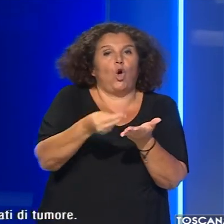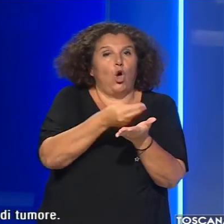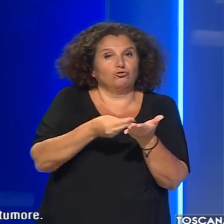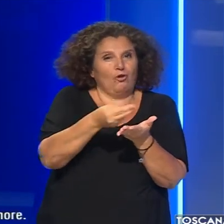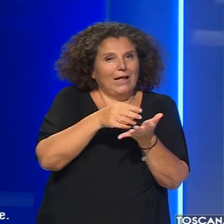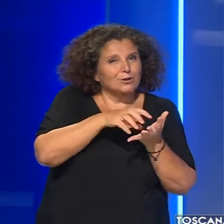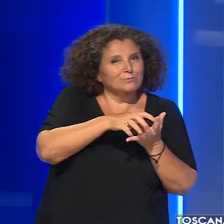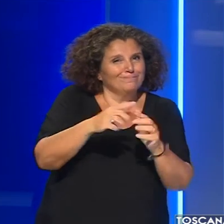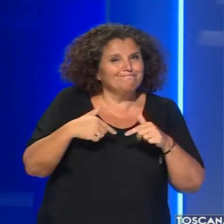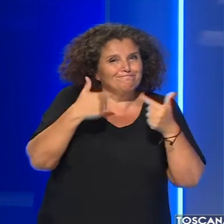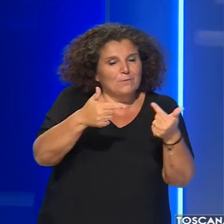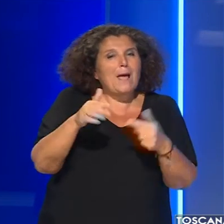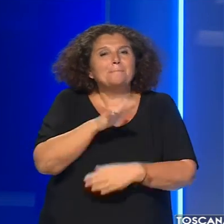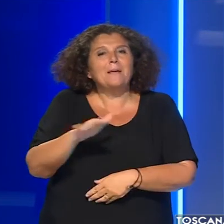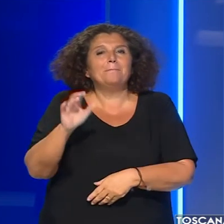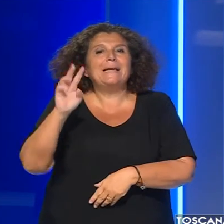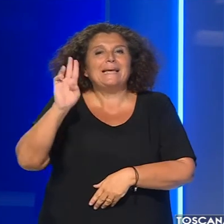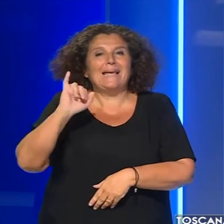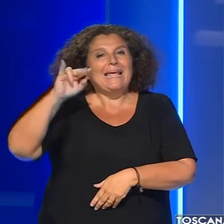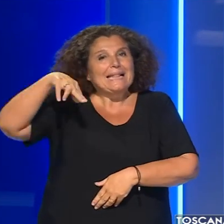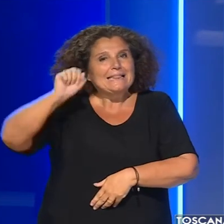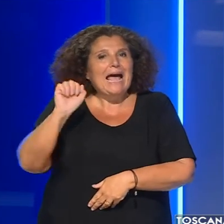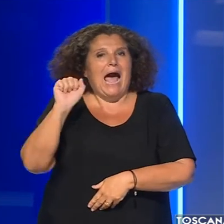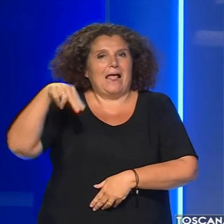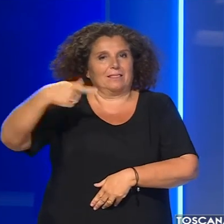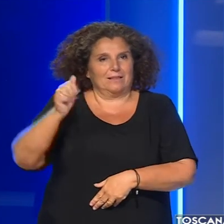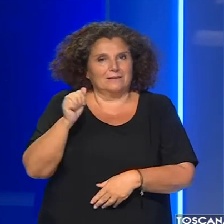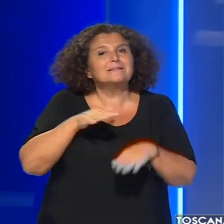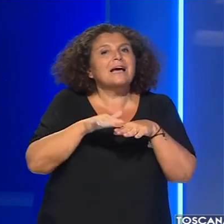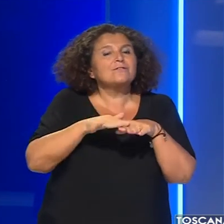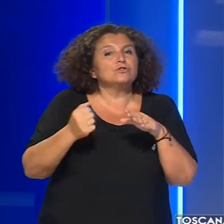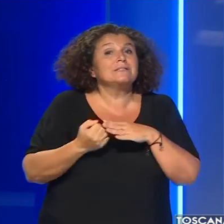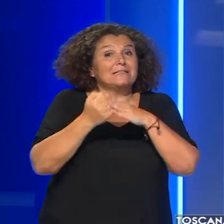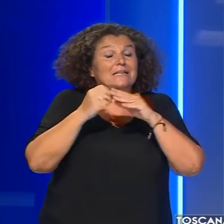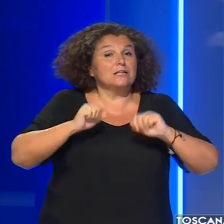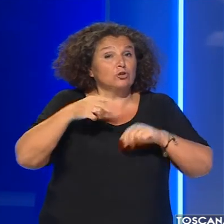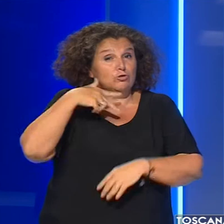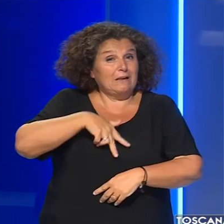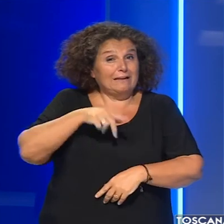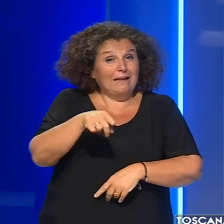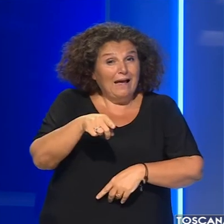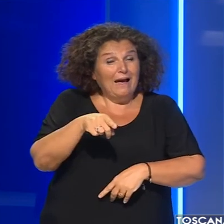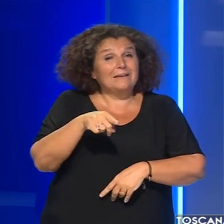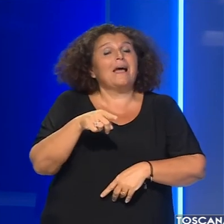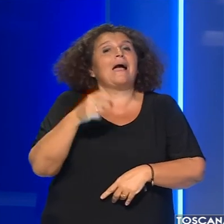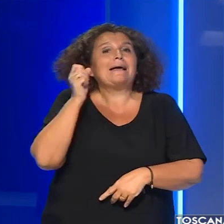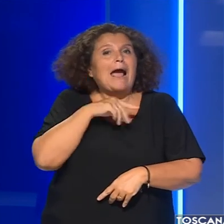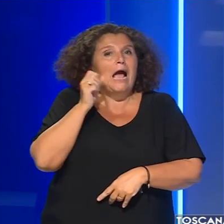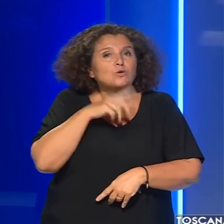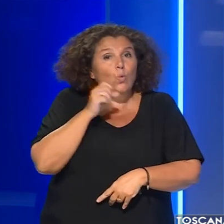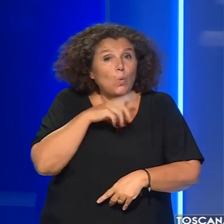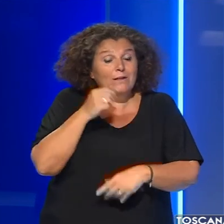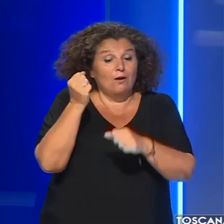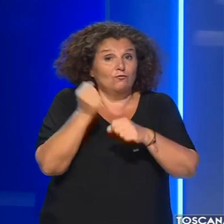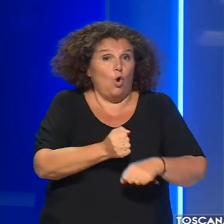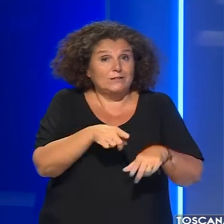Bimbi in Ant il servizio di assistenza socio-sanitaria domiciliare gratuita che la